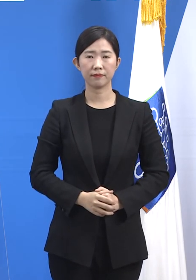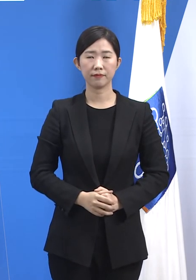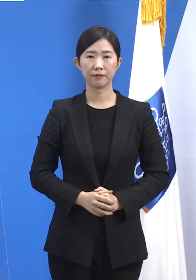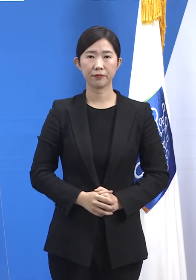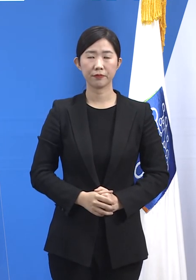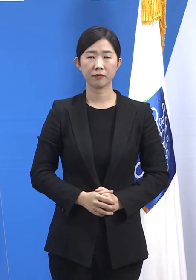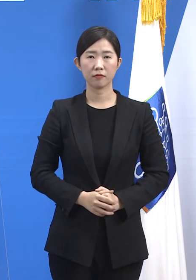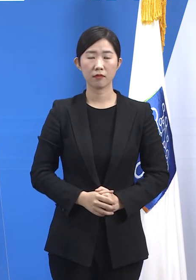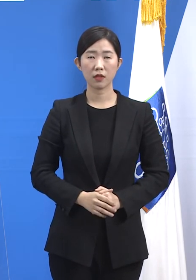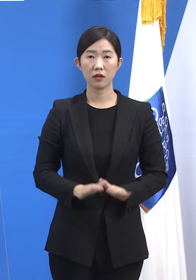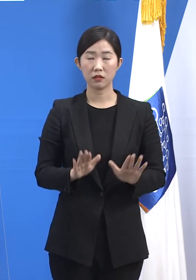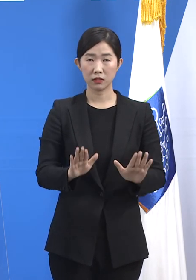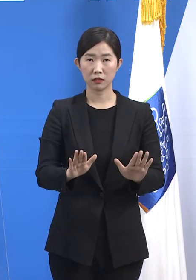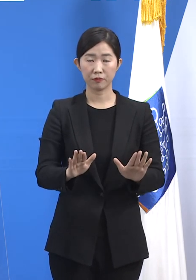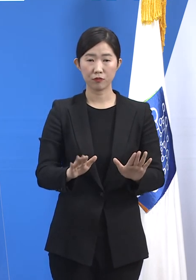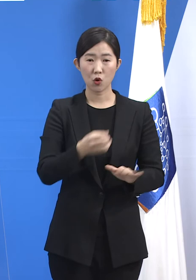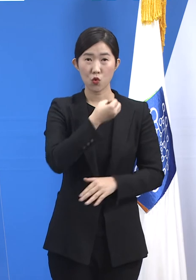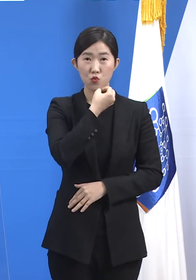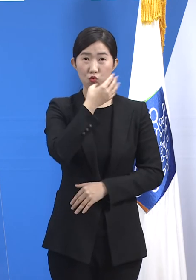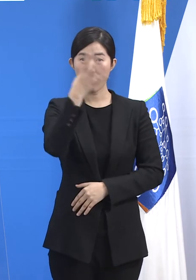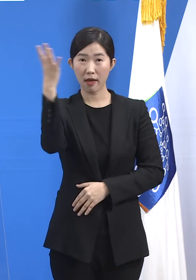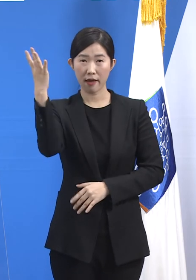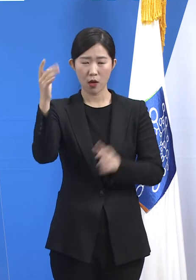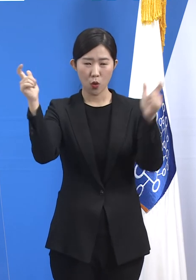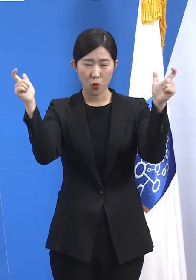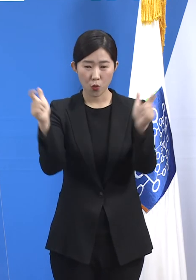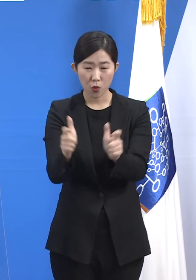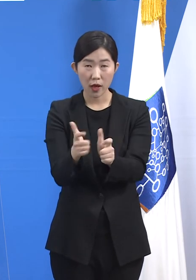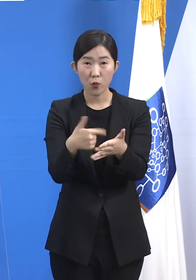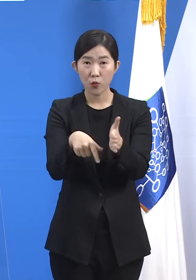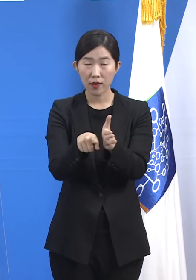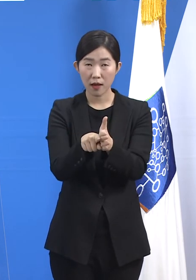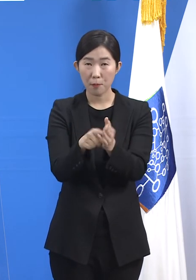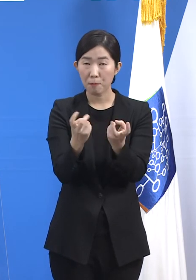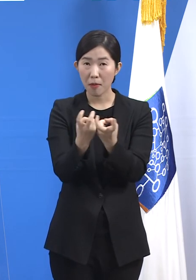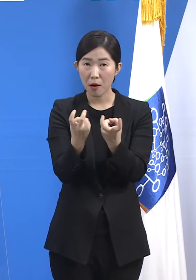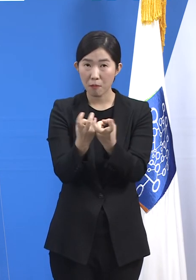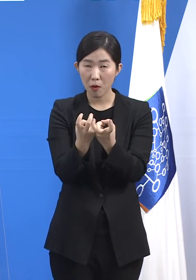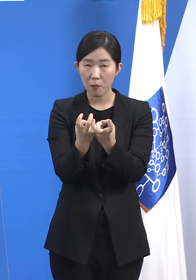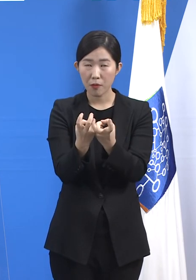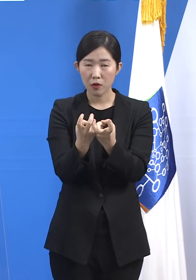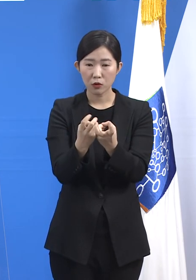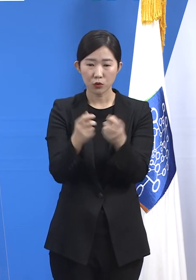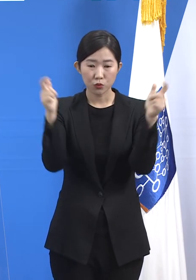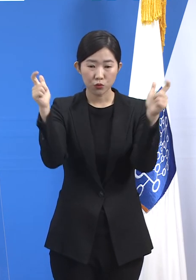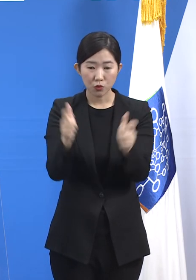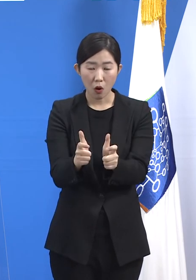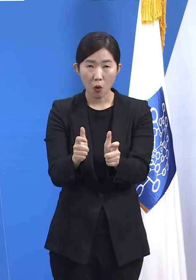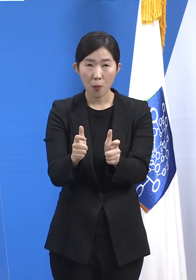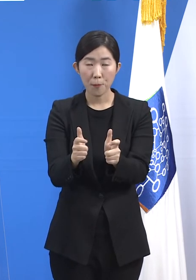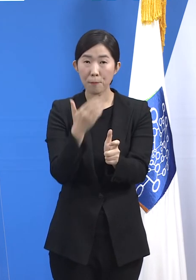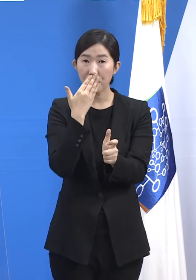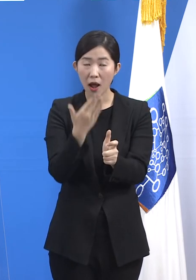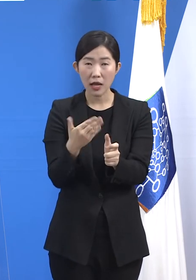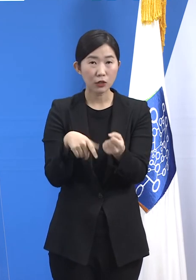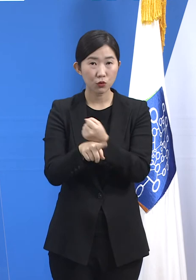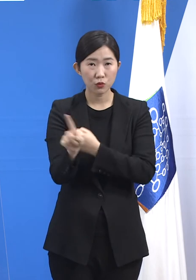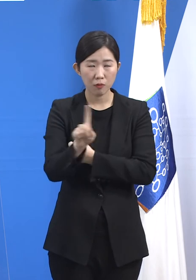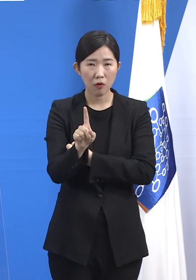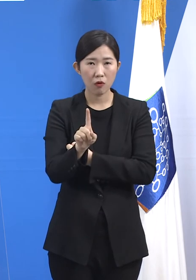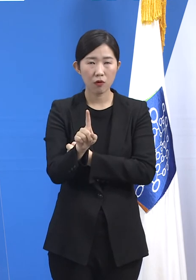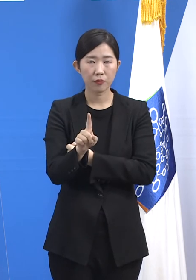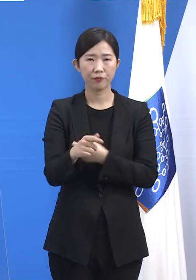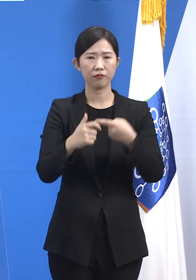우리가 큰 불을 잡은 방법은 잘 아시듯 두 가지 이유였습니다. 첫째, 사람과 사람 사이의 접촉